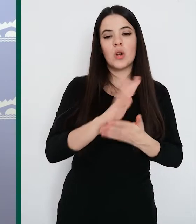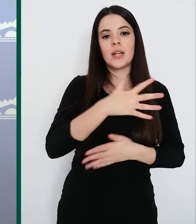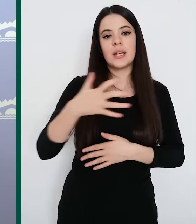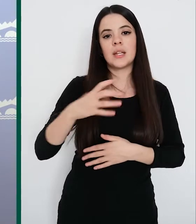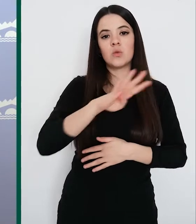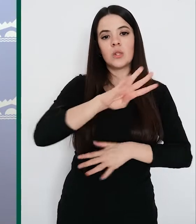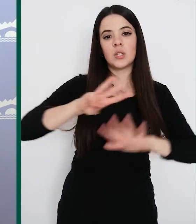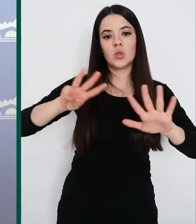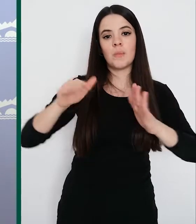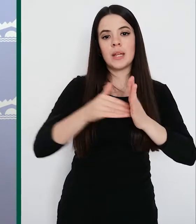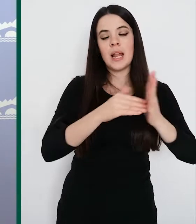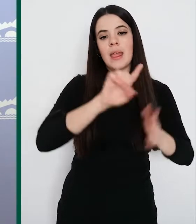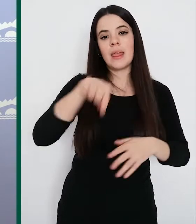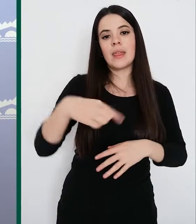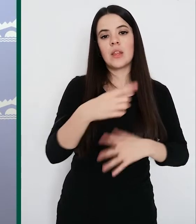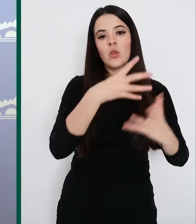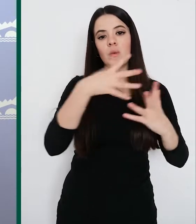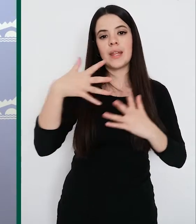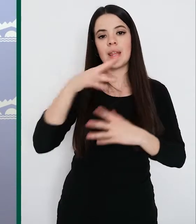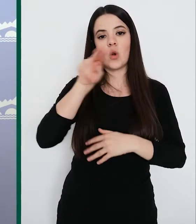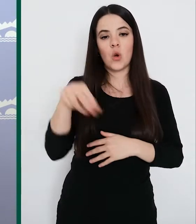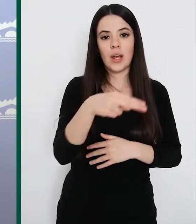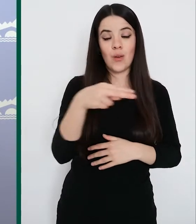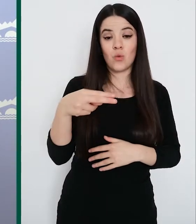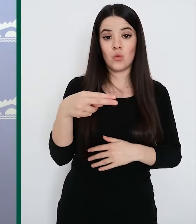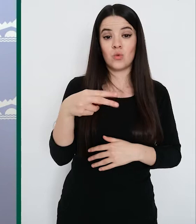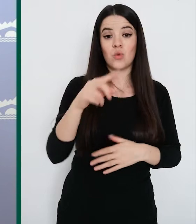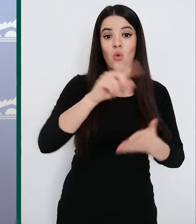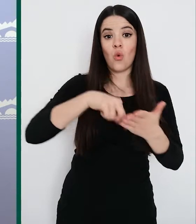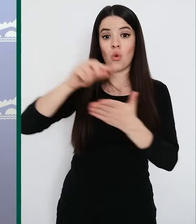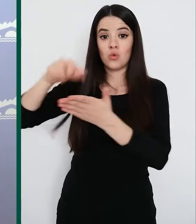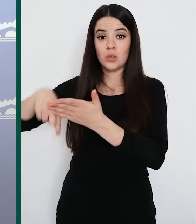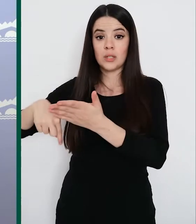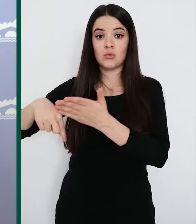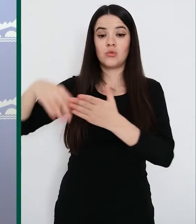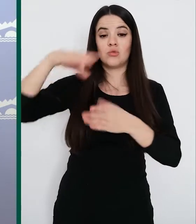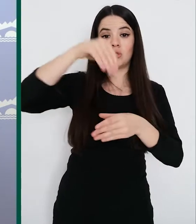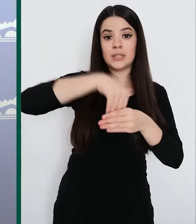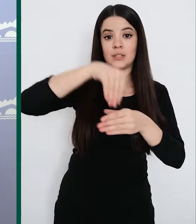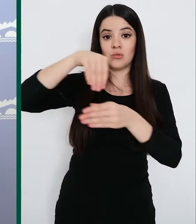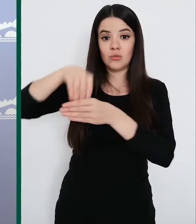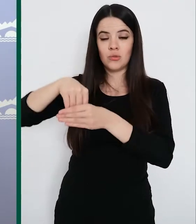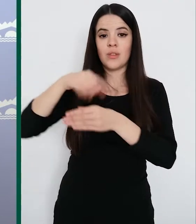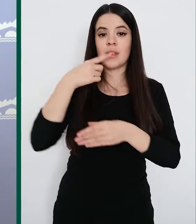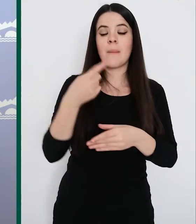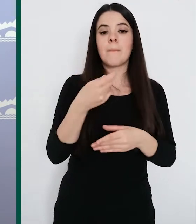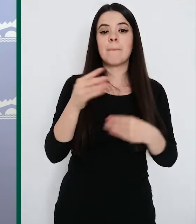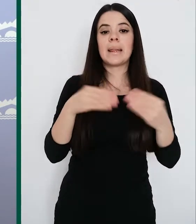.195 euros. En concreto, los contratos contemplan la adquisición del siguiente material. 1